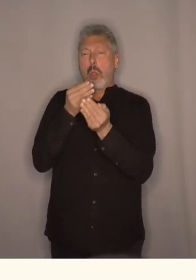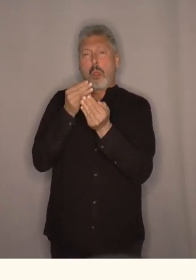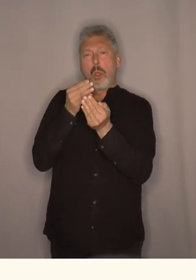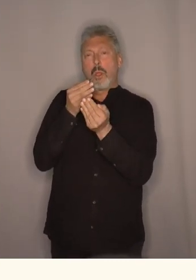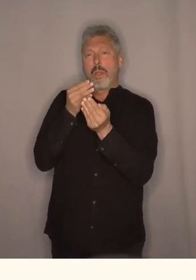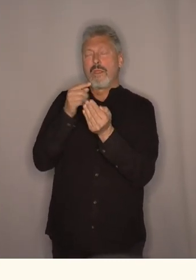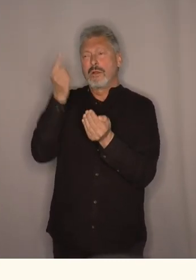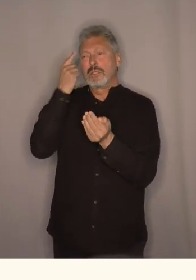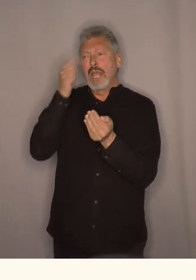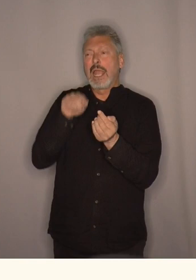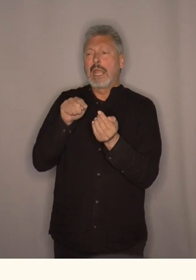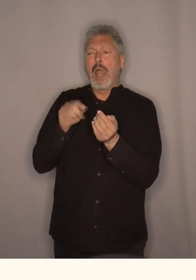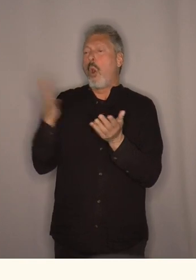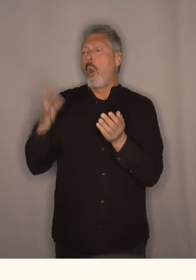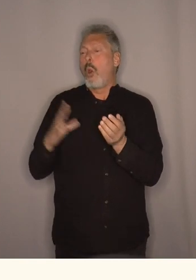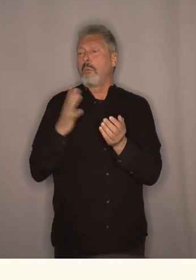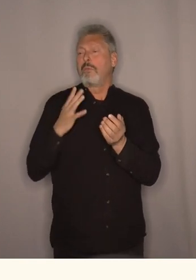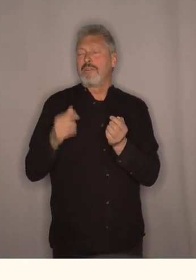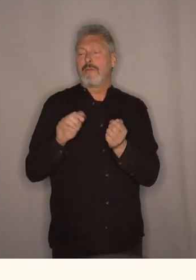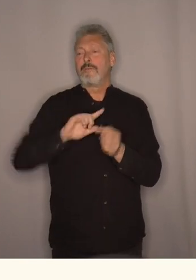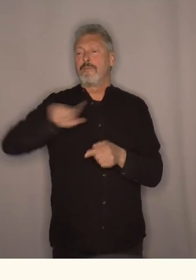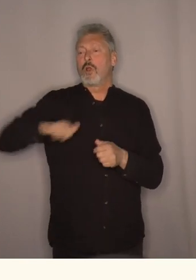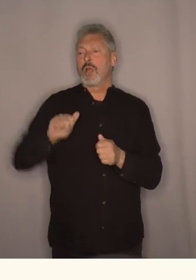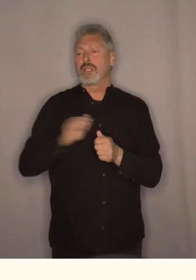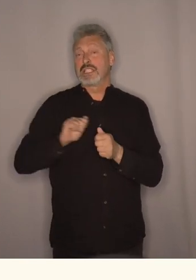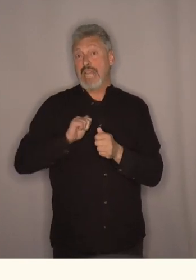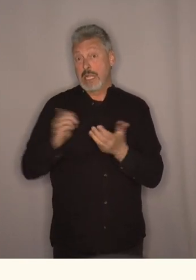mest opptatt av privilegier for oss selv?